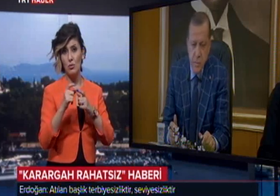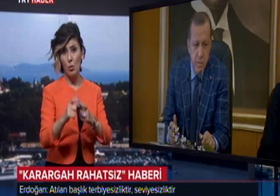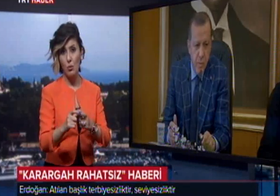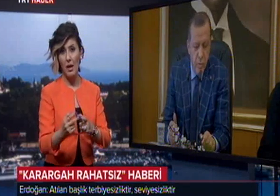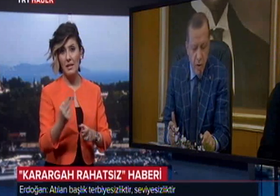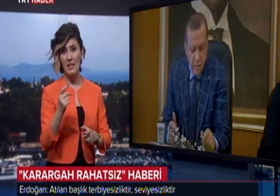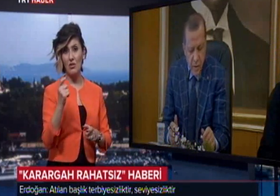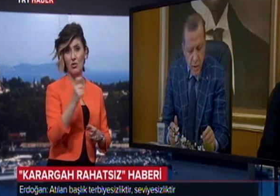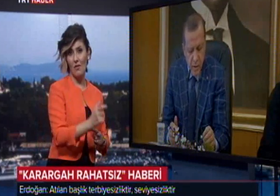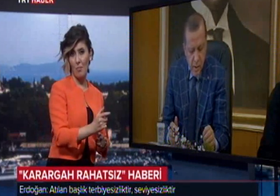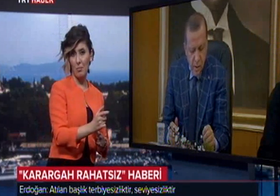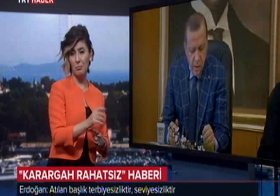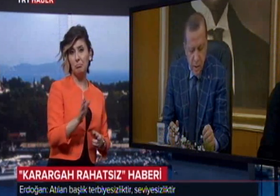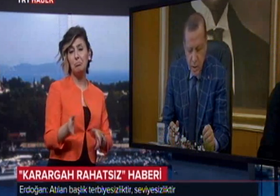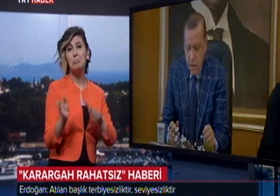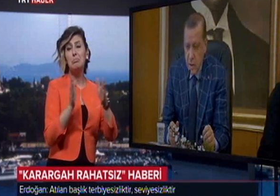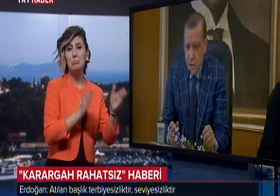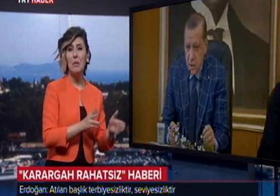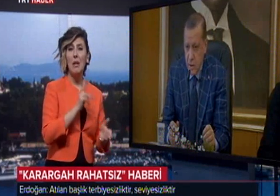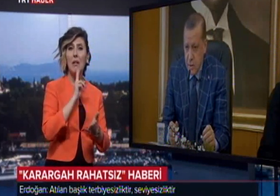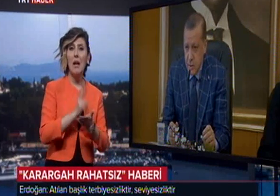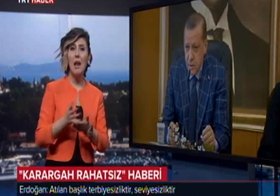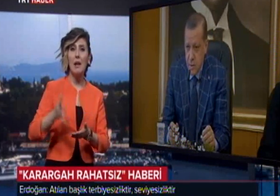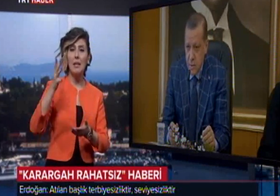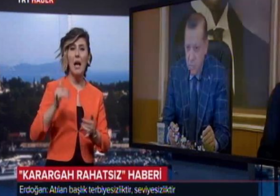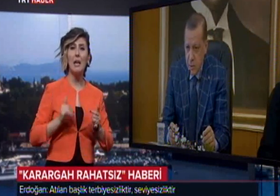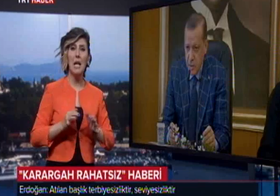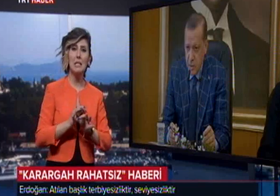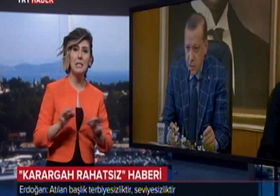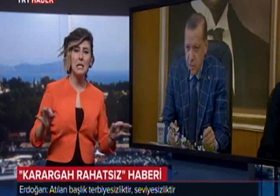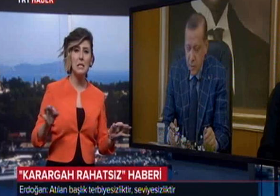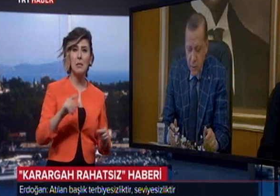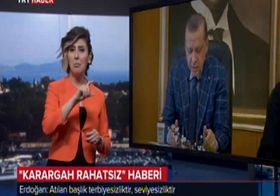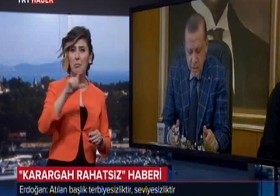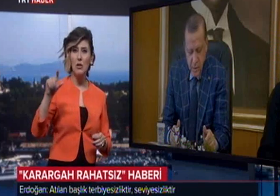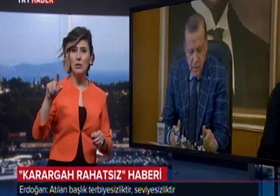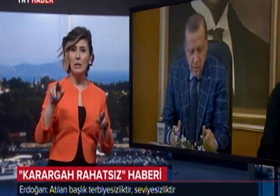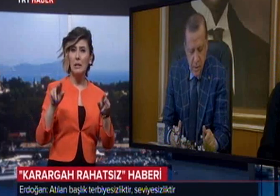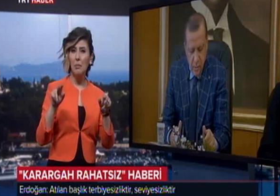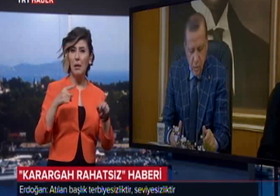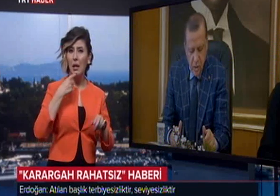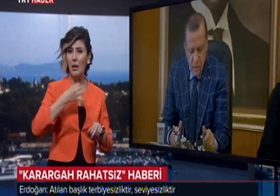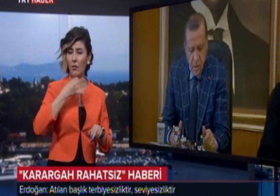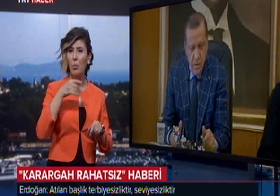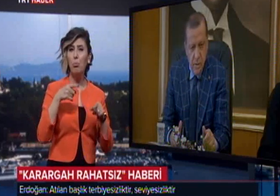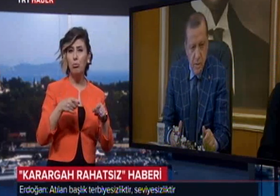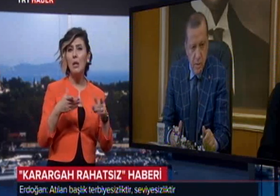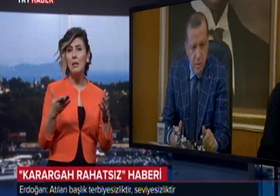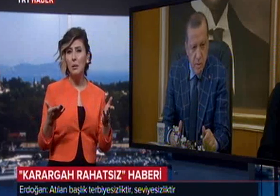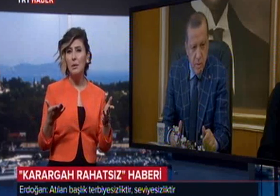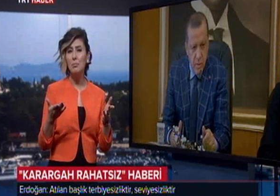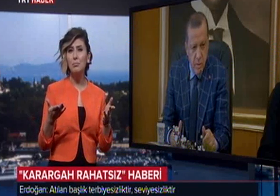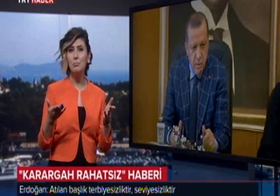cevap, öbür tarafta karargah rahatsız başlığı gibi ifadeler. Bunlar tabi